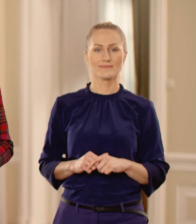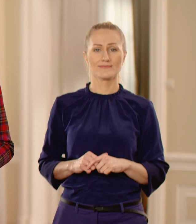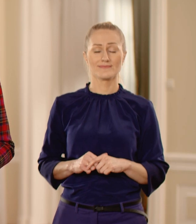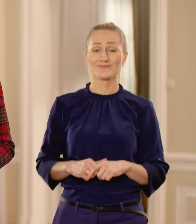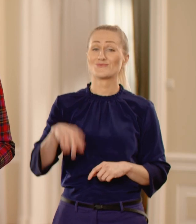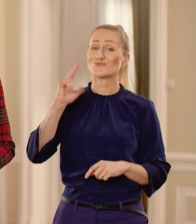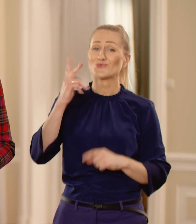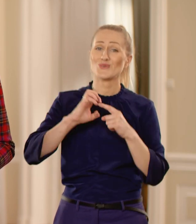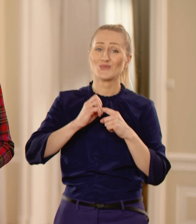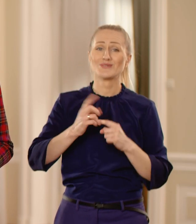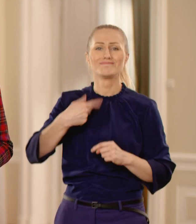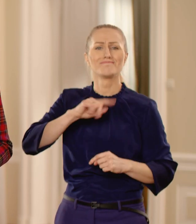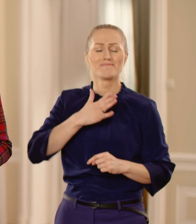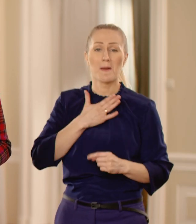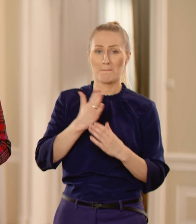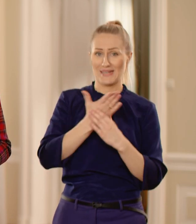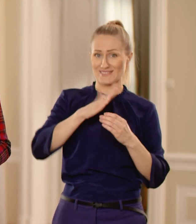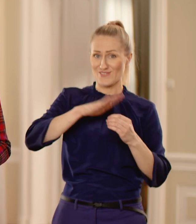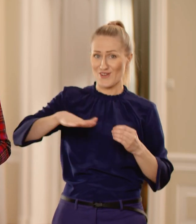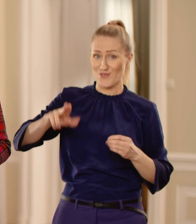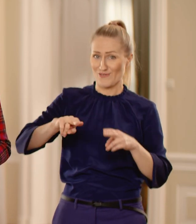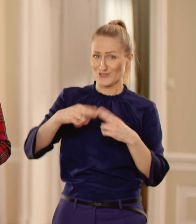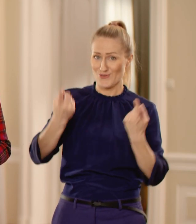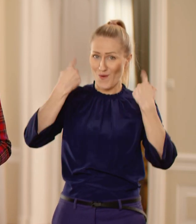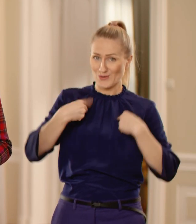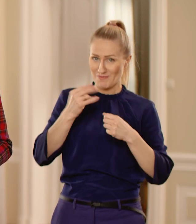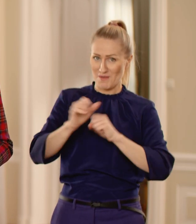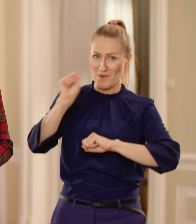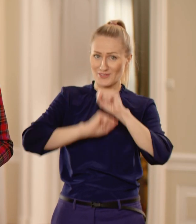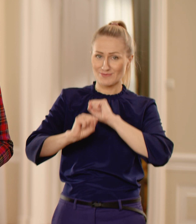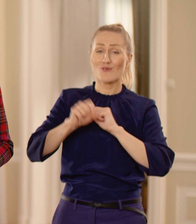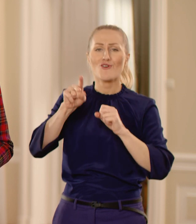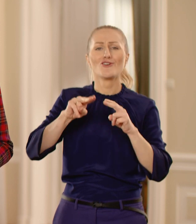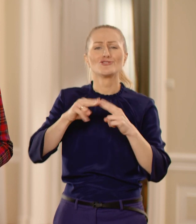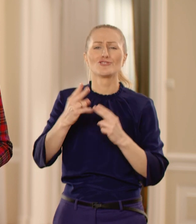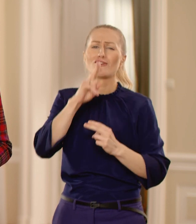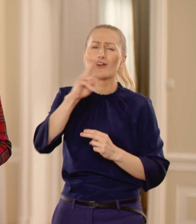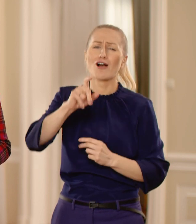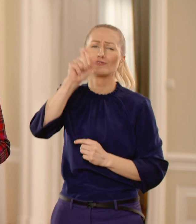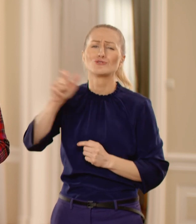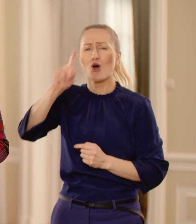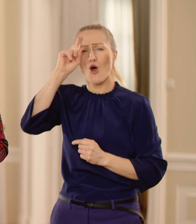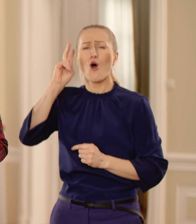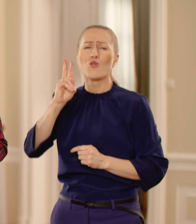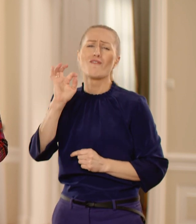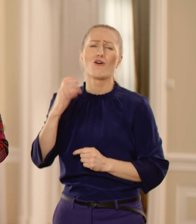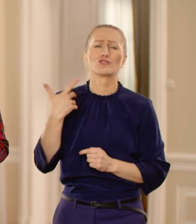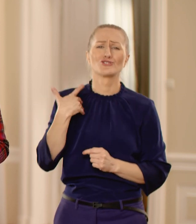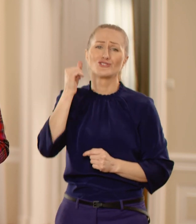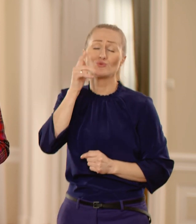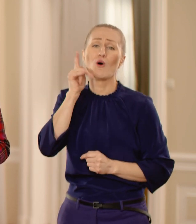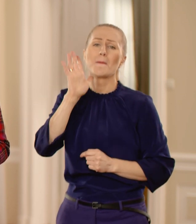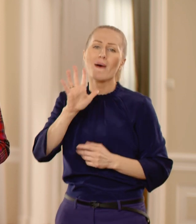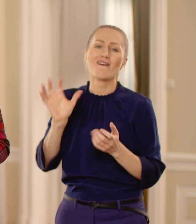3 grudnia obchodzimy Międzynarodowy Dzień Osób Niepełnosprawnych. Dzień wszystkich, którzy w swoim codziennym życiu zmagają się z